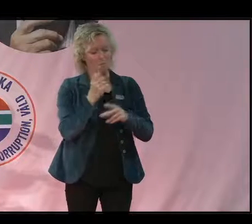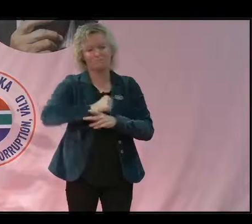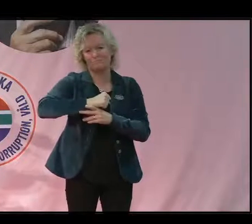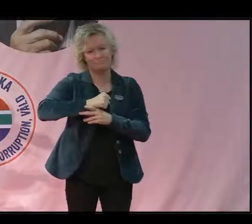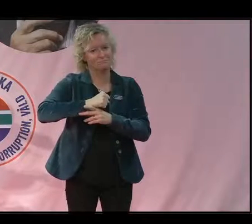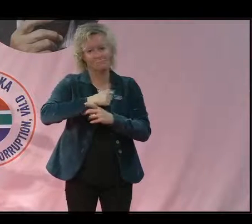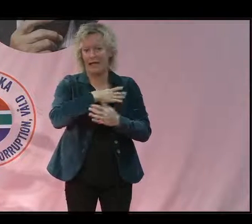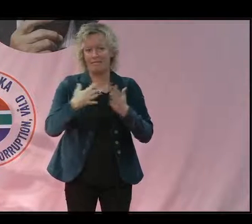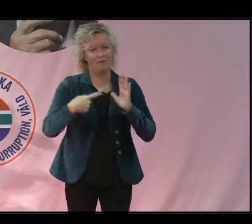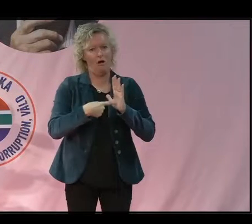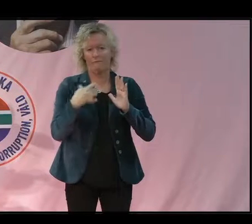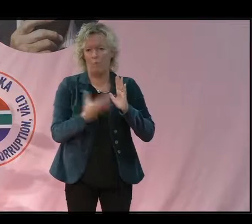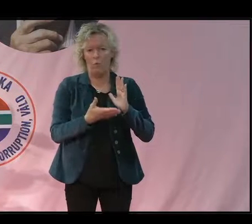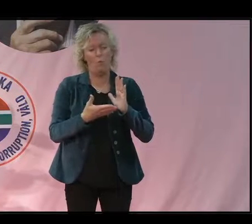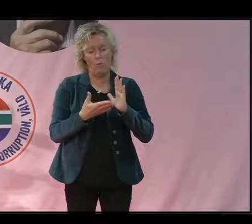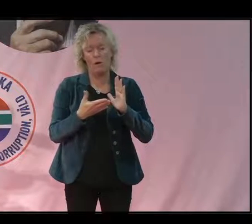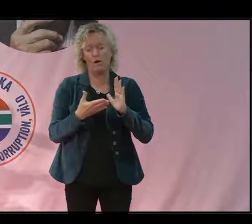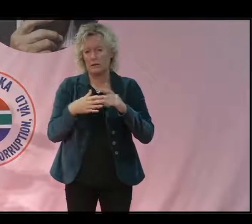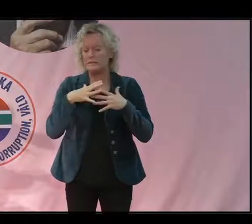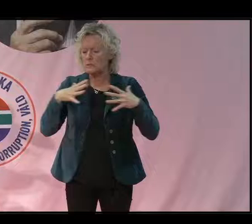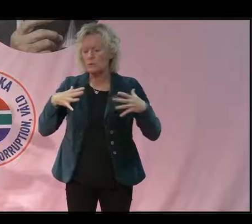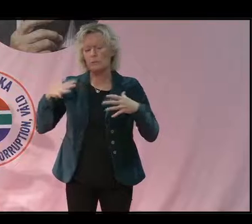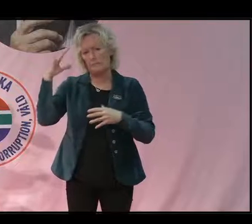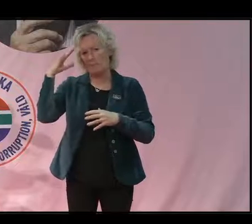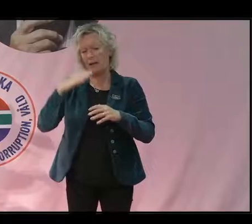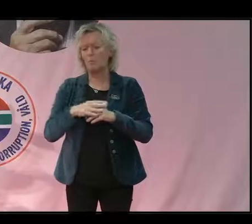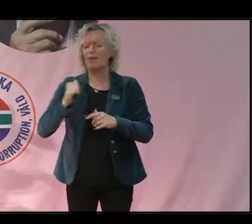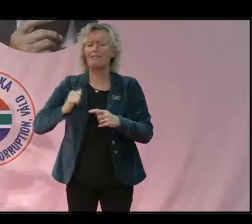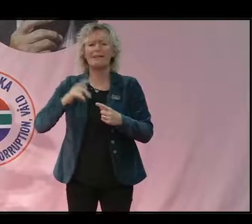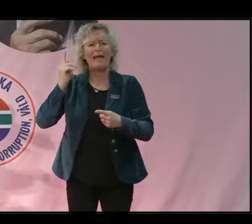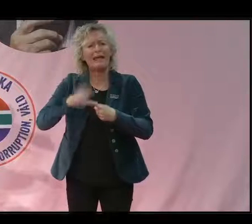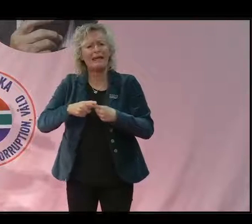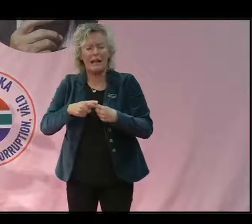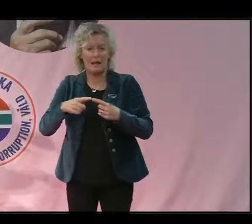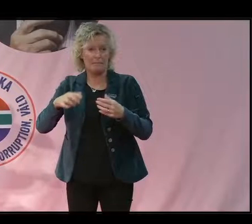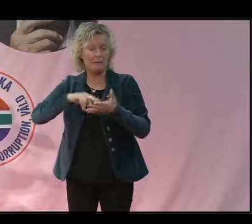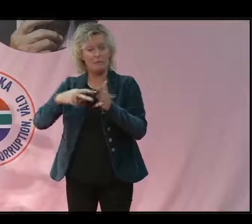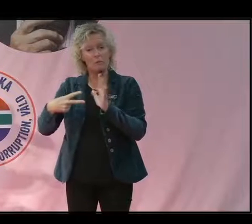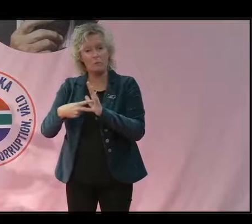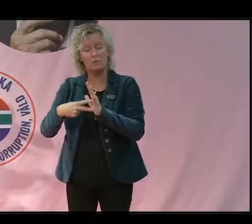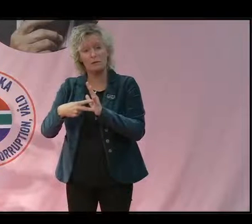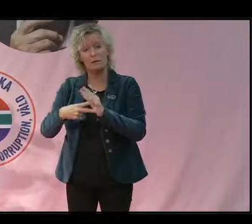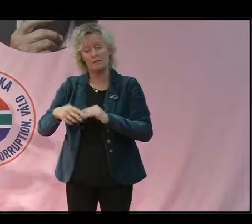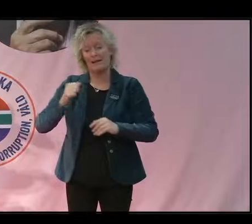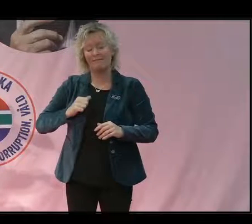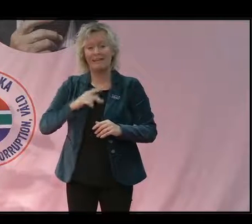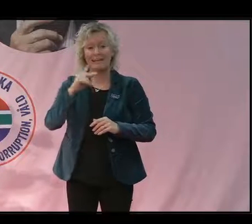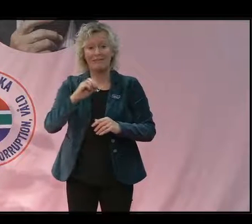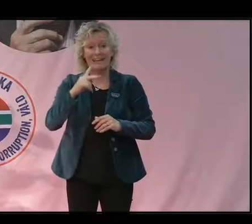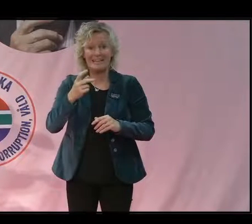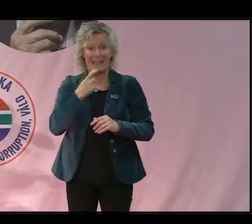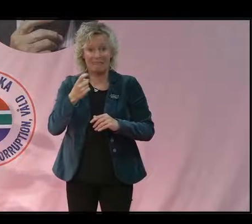över hela Amazonas. Och man använder väldigt primitiva metoder här. Man använder kvicksilver.